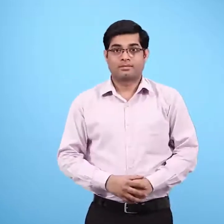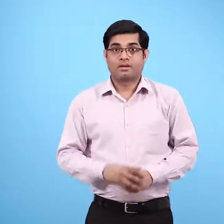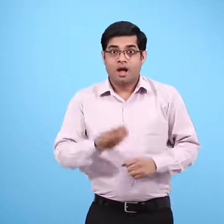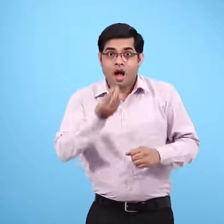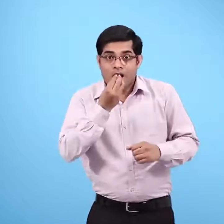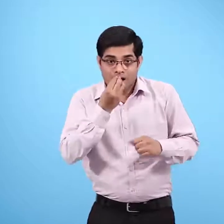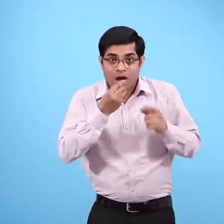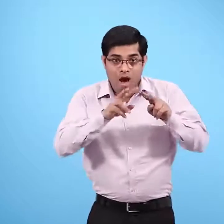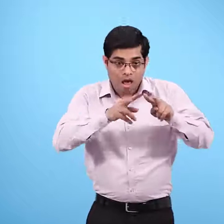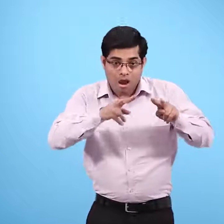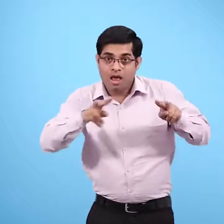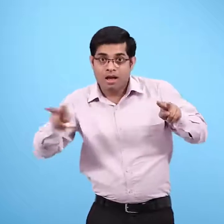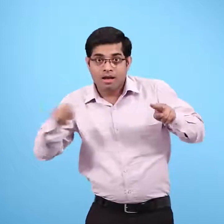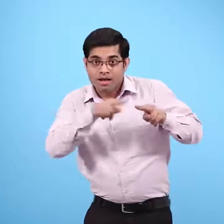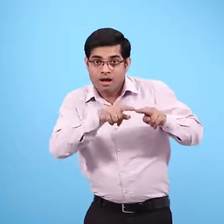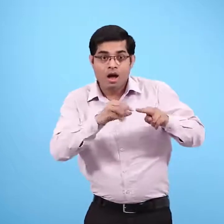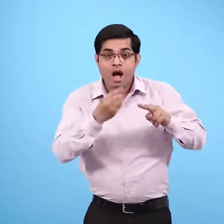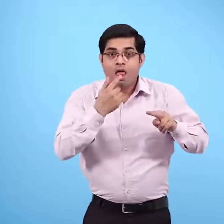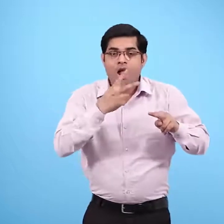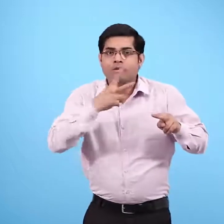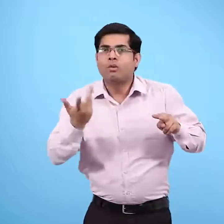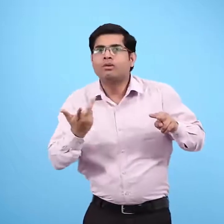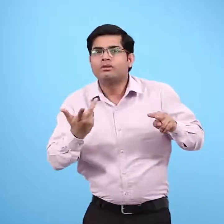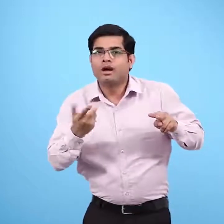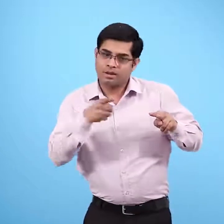अलग-अलग सूद की कुछ चीजें इकठी करो